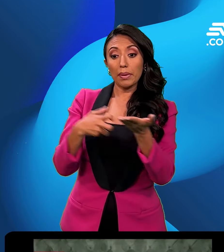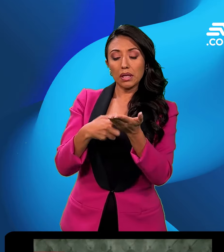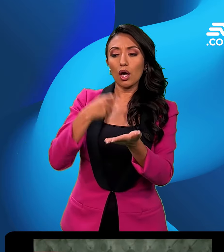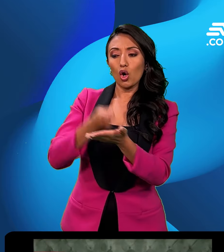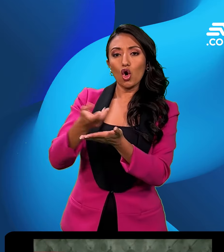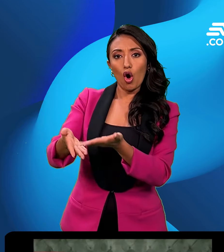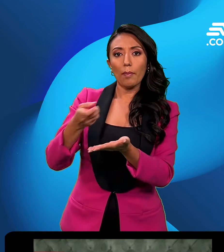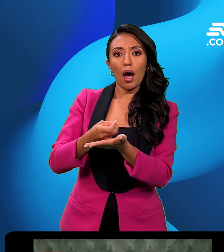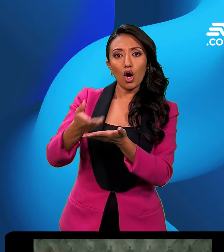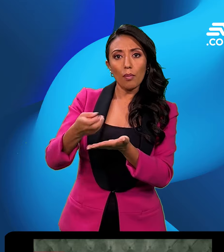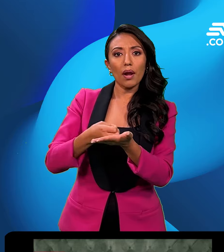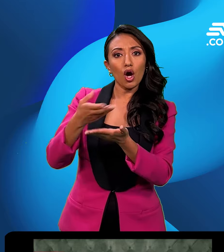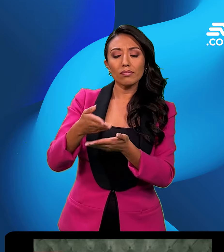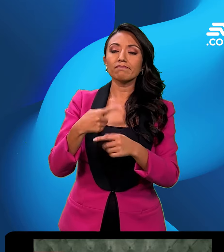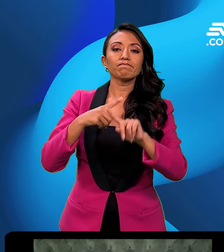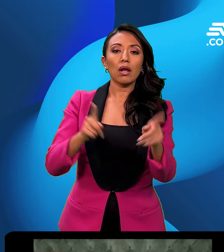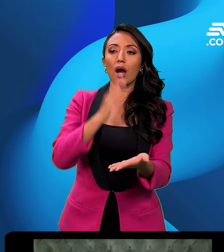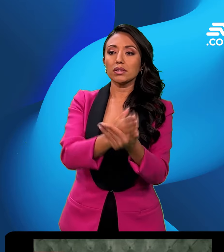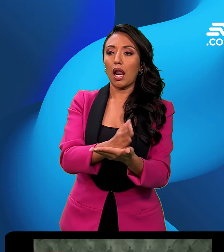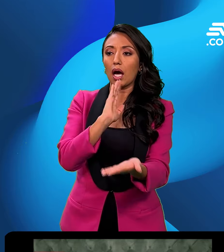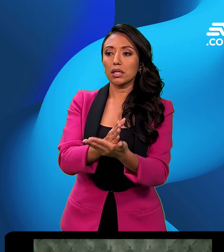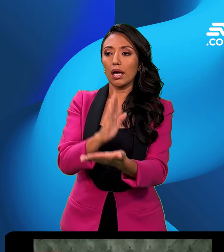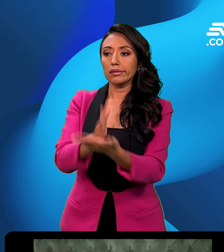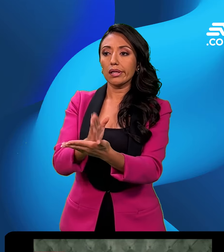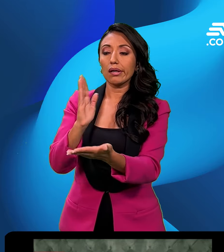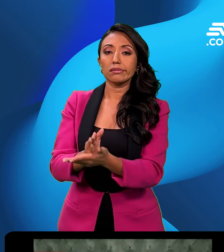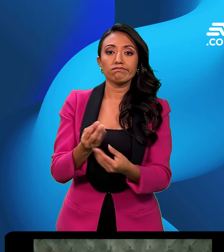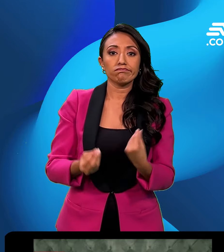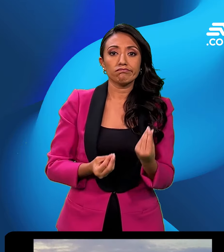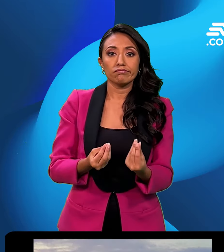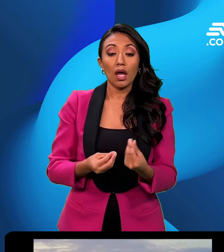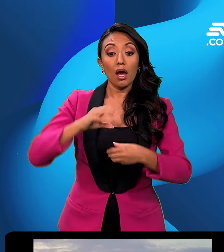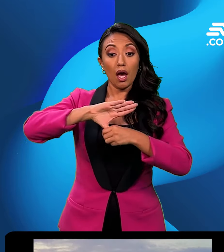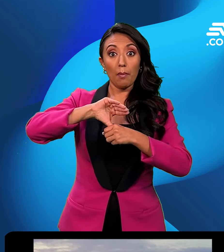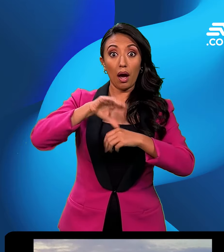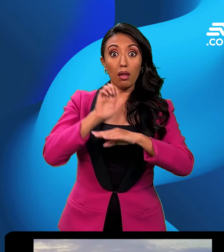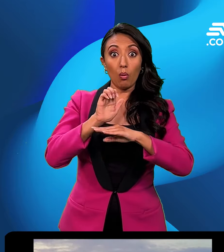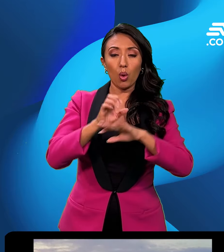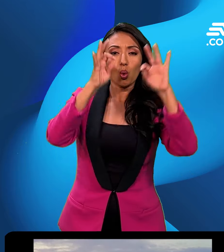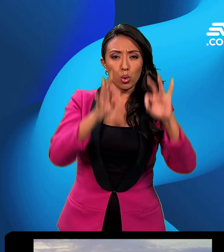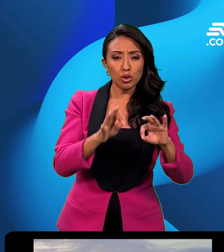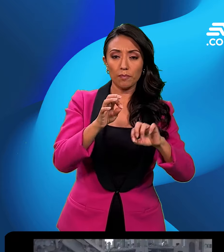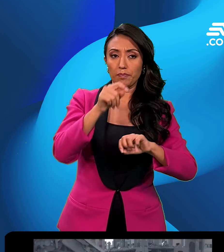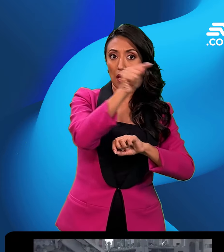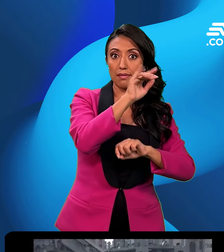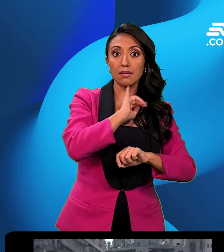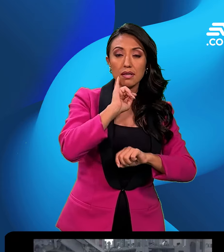salir de aquí se nos han ido cancelando y otra vez estamos en las mismas. Además, la Embajada de Ecuador en Israel está realizando un censo